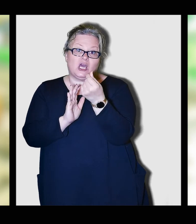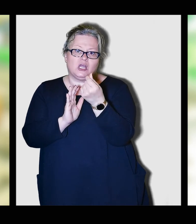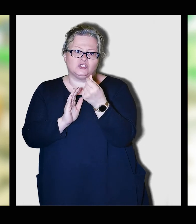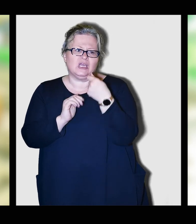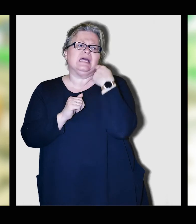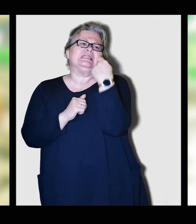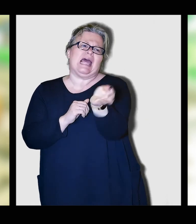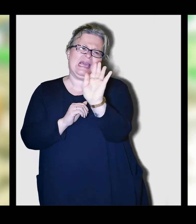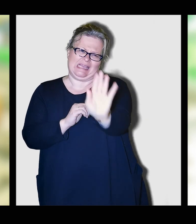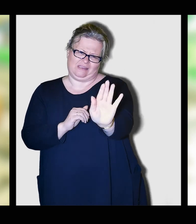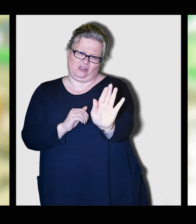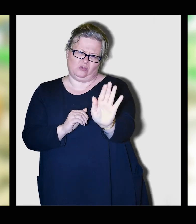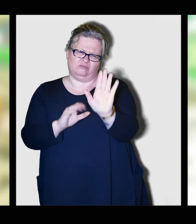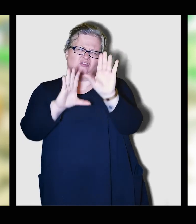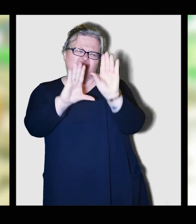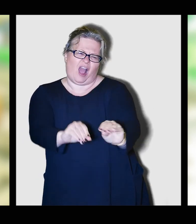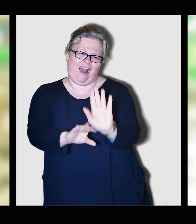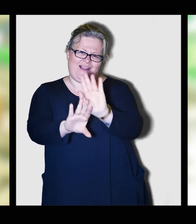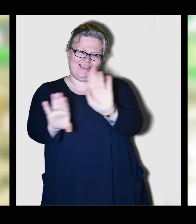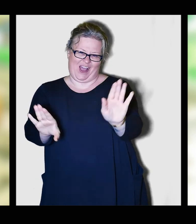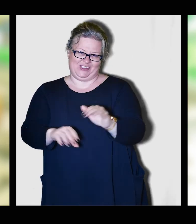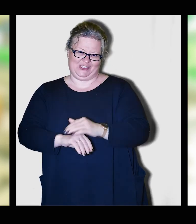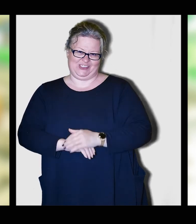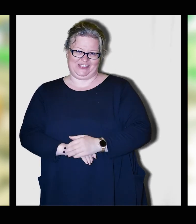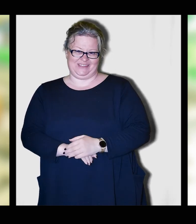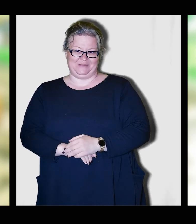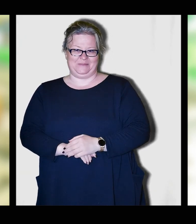Neked adom, csak hallgass.